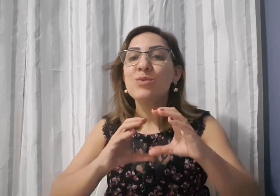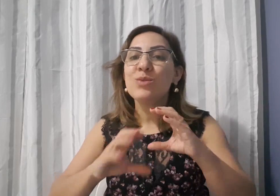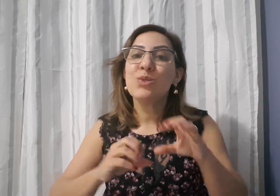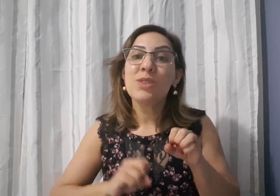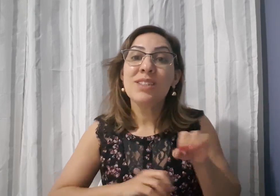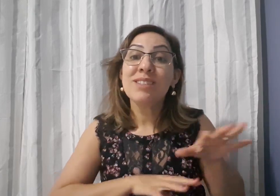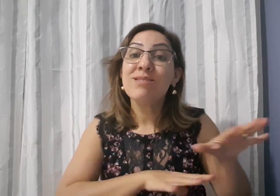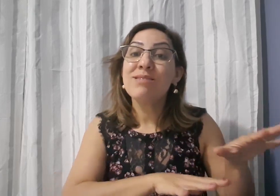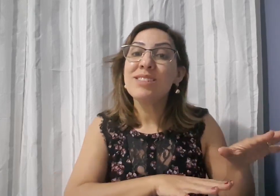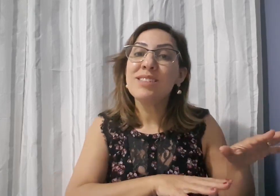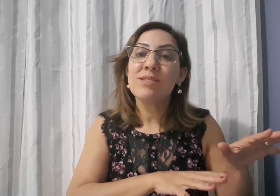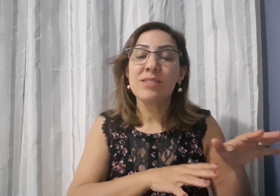flui.